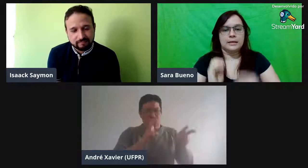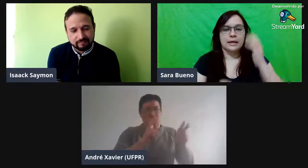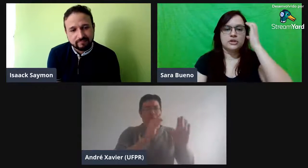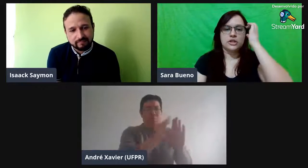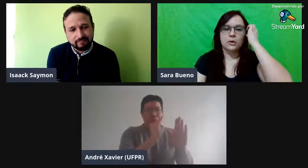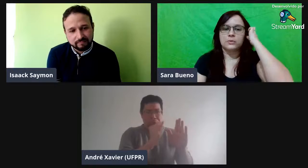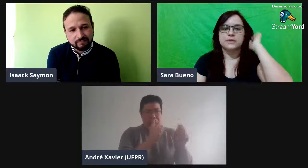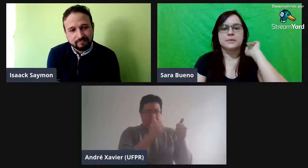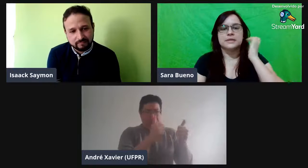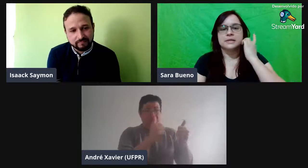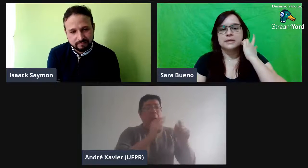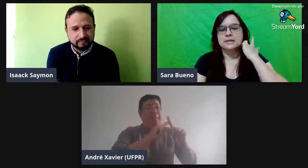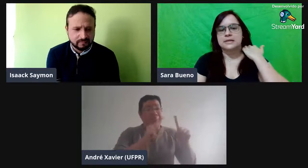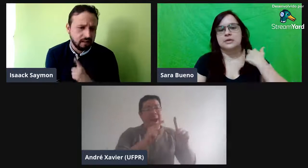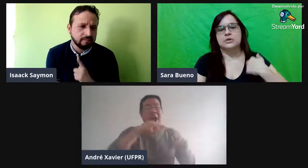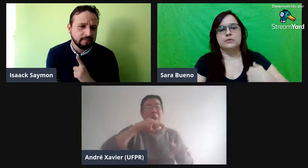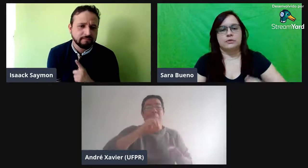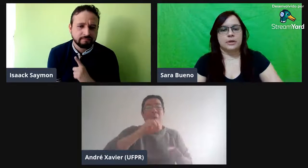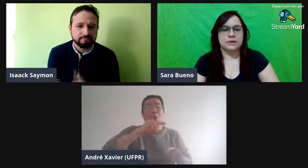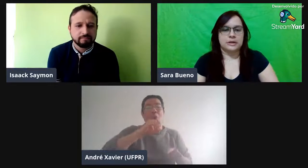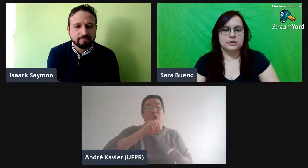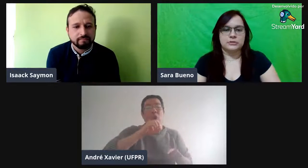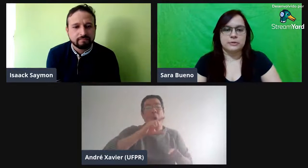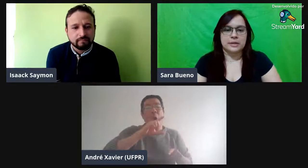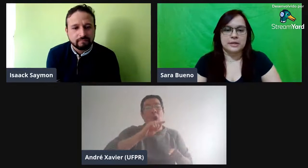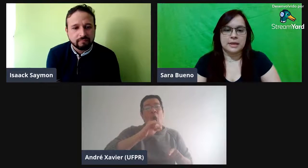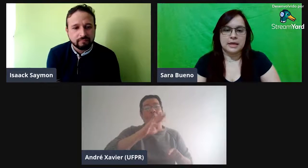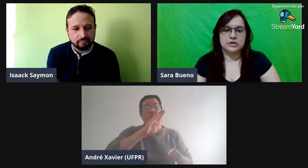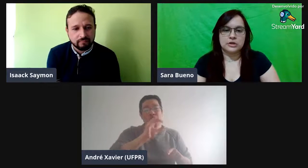tem já algumas pesquisas, né? Sobre a formalidade e informalidade.